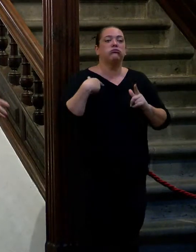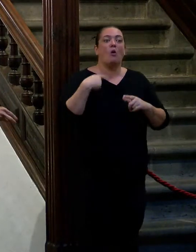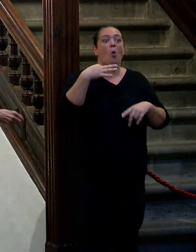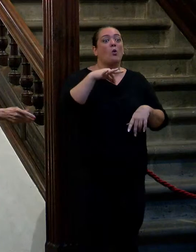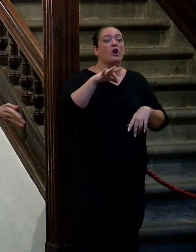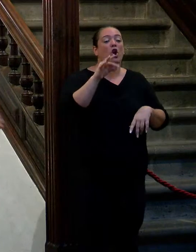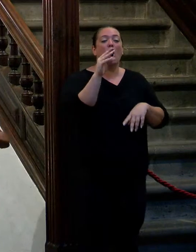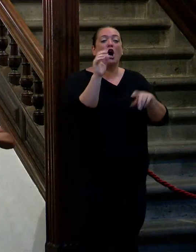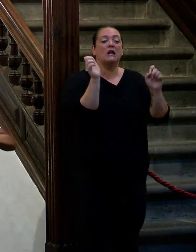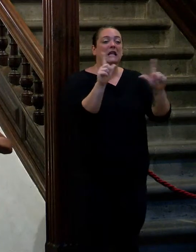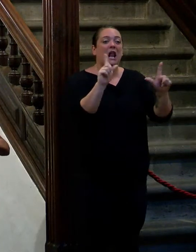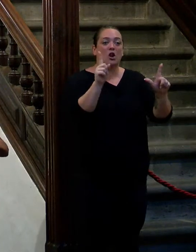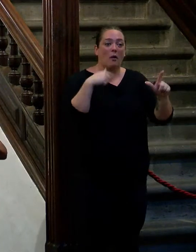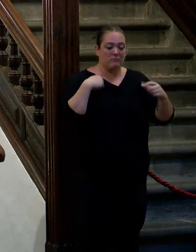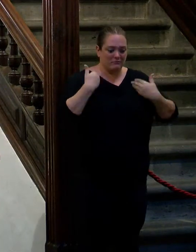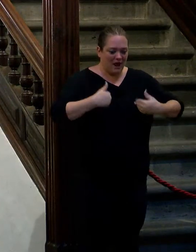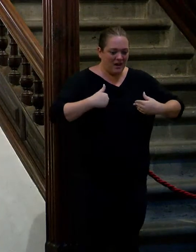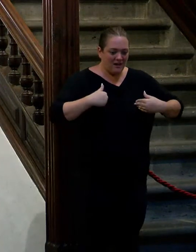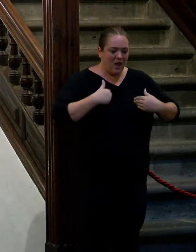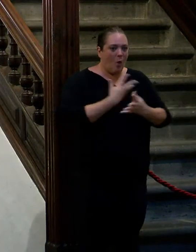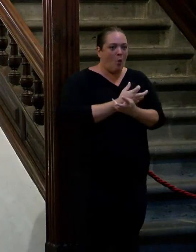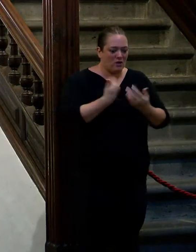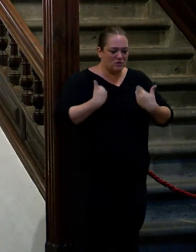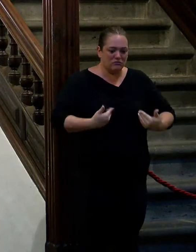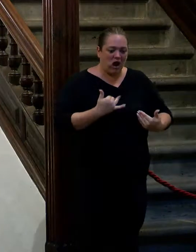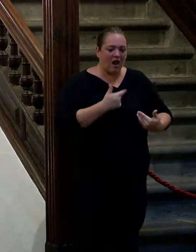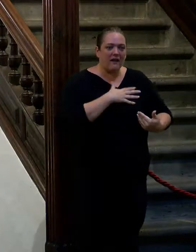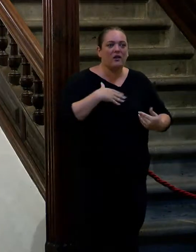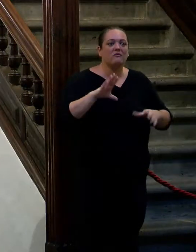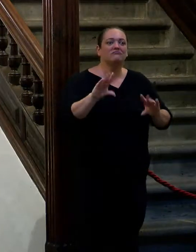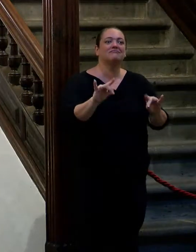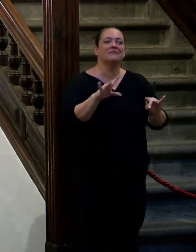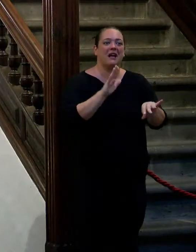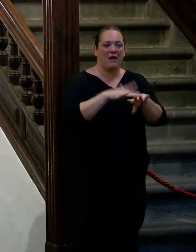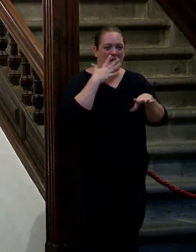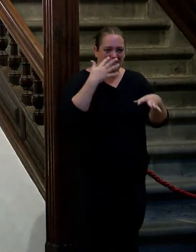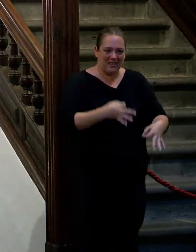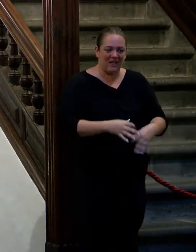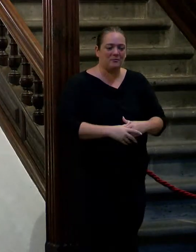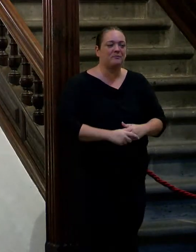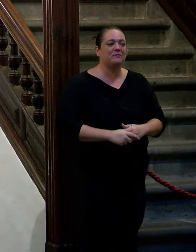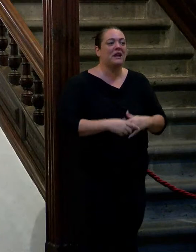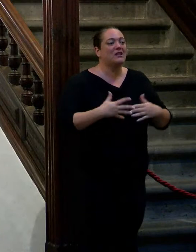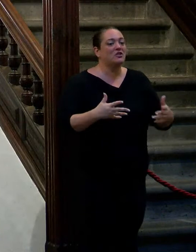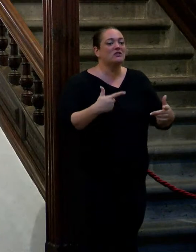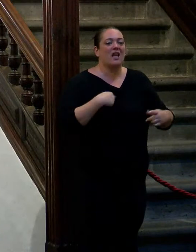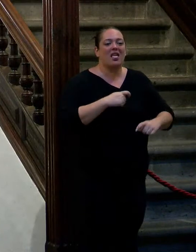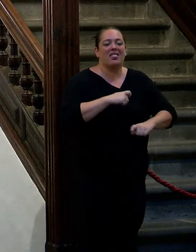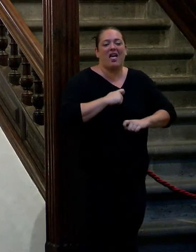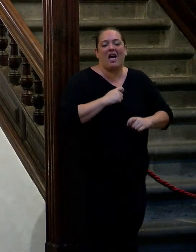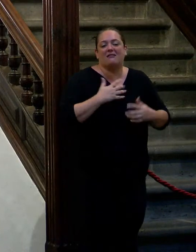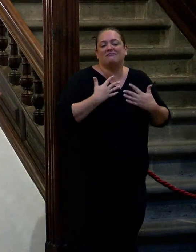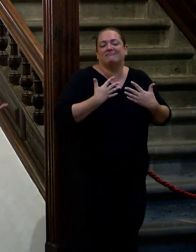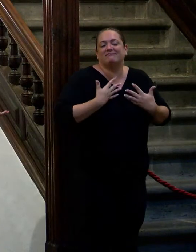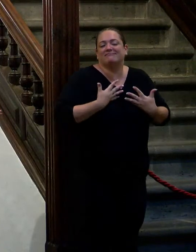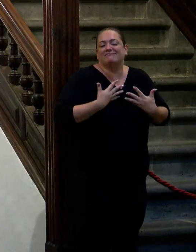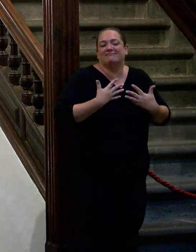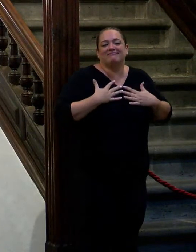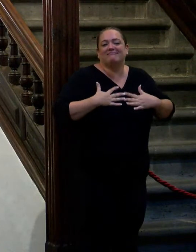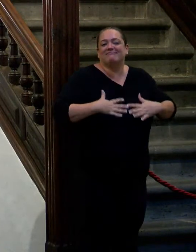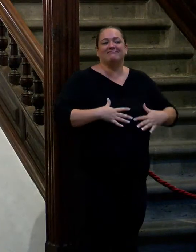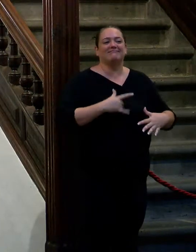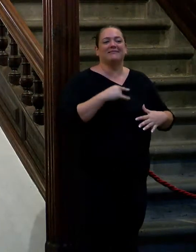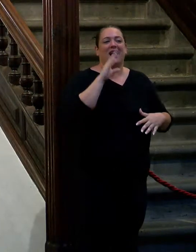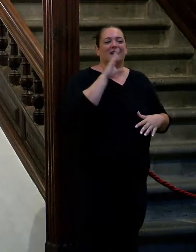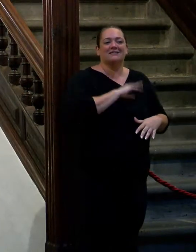ahí en la tele sino que es de carne y huesa está aquí andando ¿me entiendes? quiero tocarla para ver que es de verdad y entonces a mí eso me produce una ternura sean de niños de